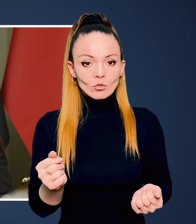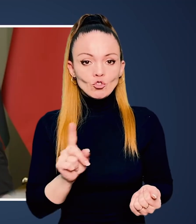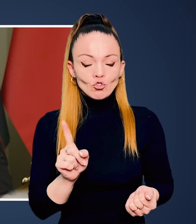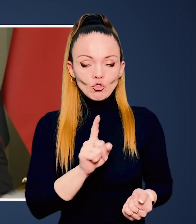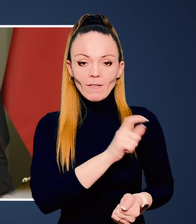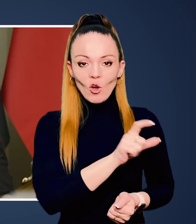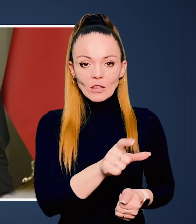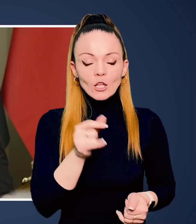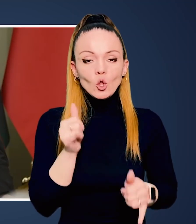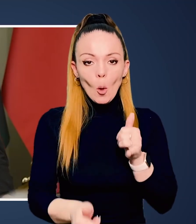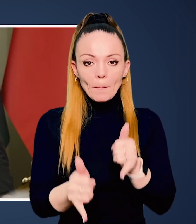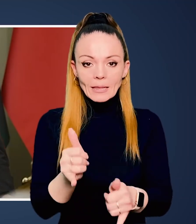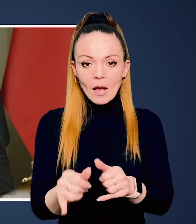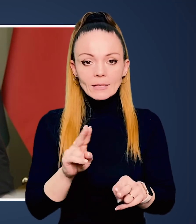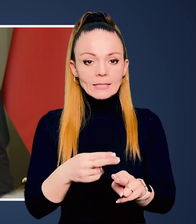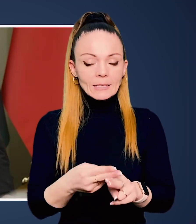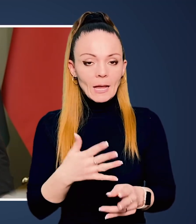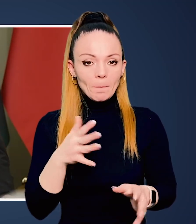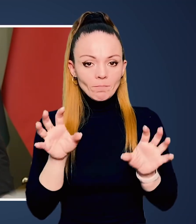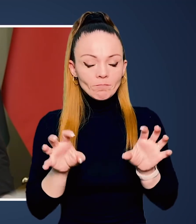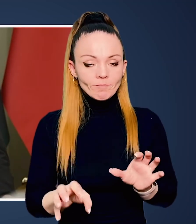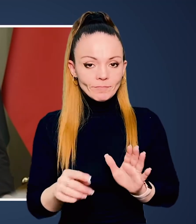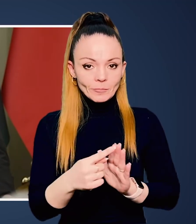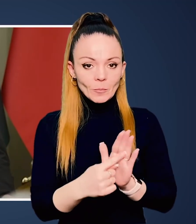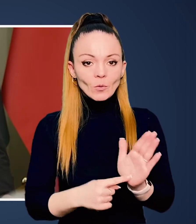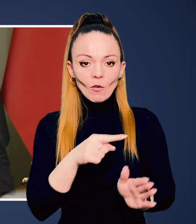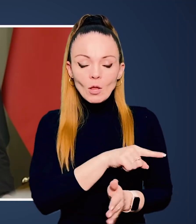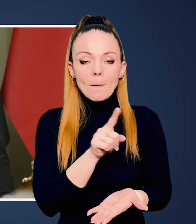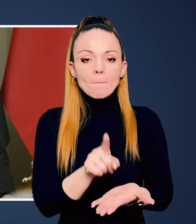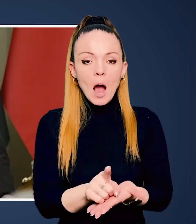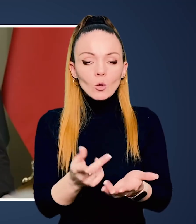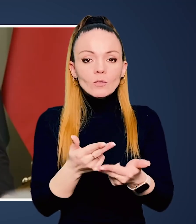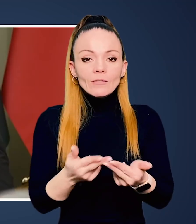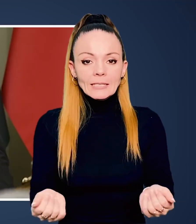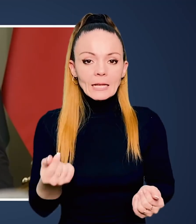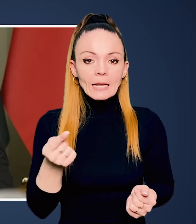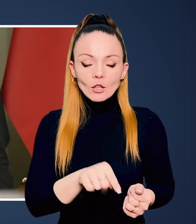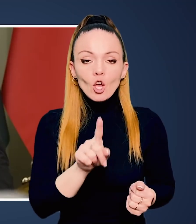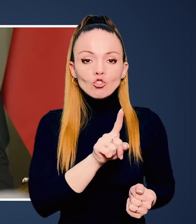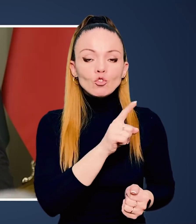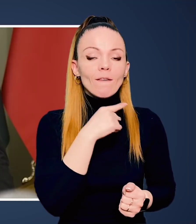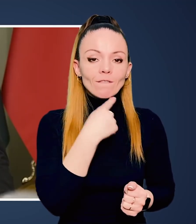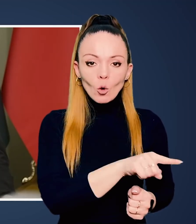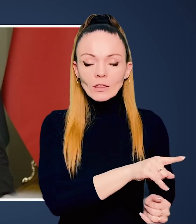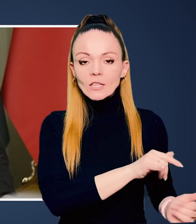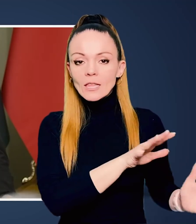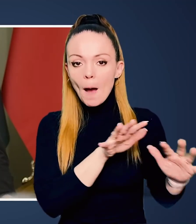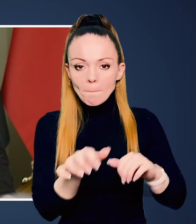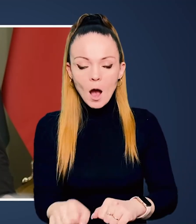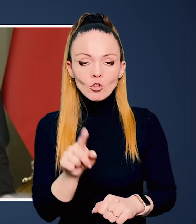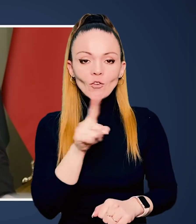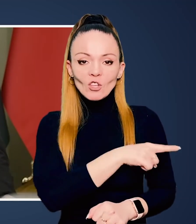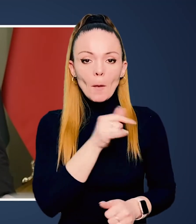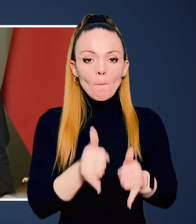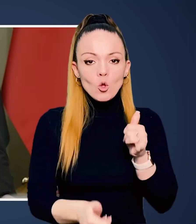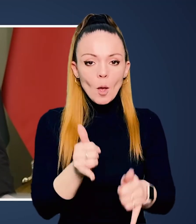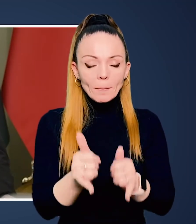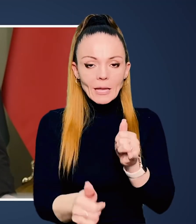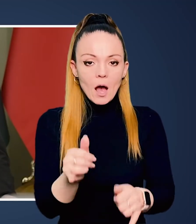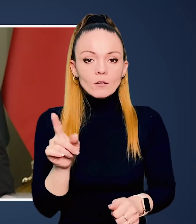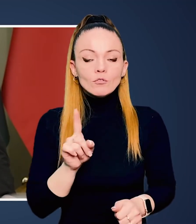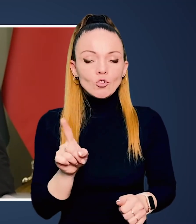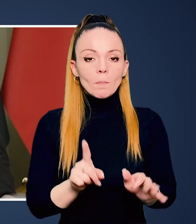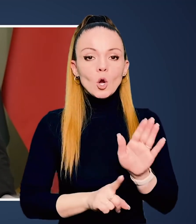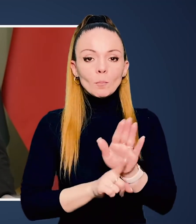признатися до цього, що вони топтали ці принципи. Вони мають визнати те, що вони напали, що потоптали це все,